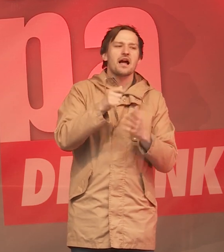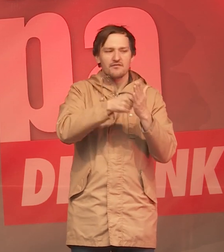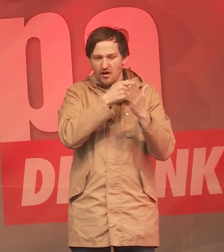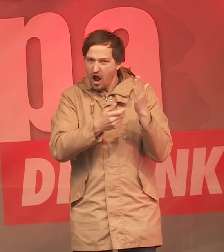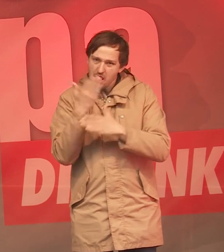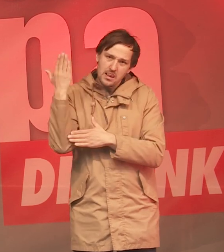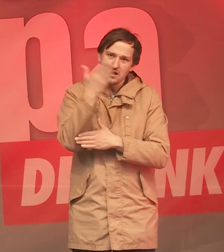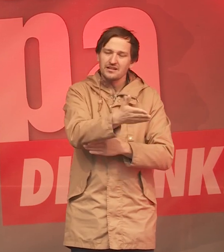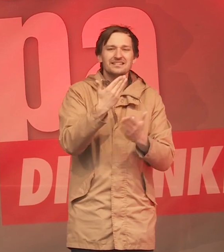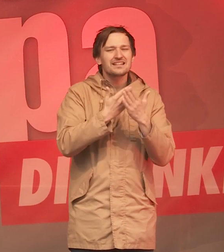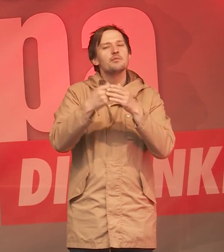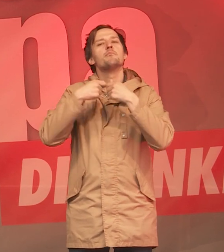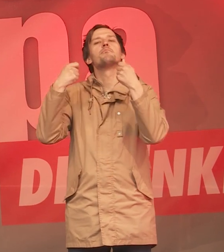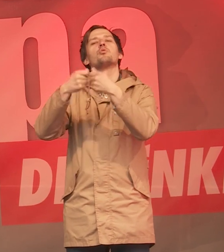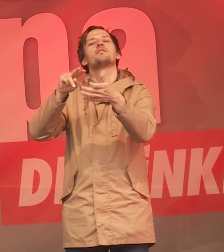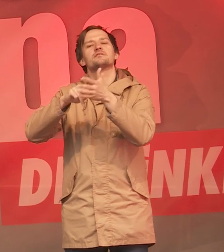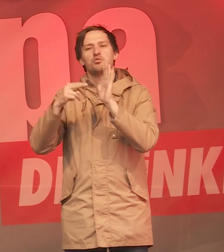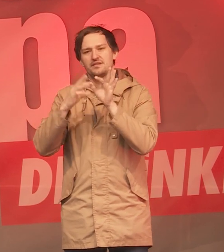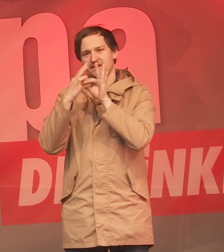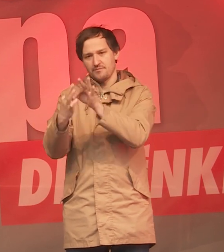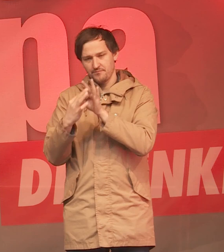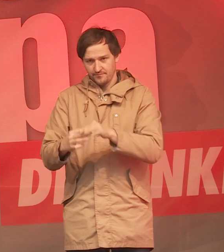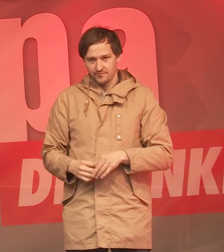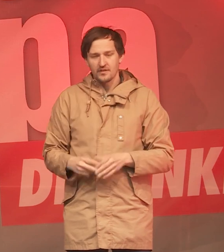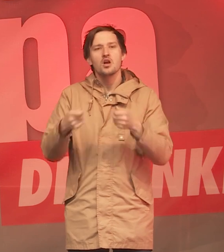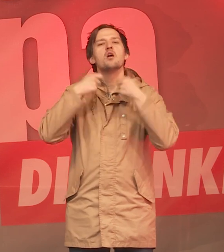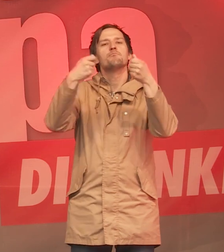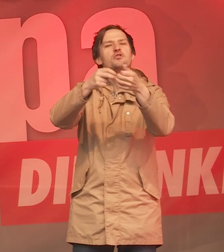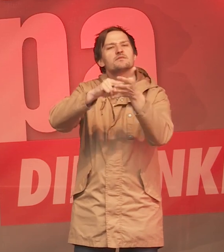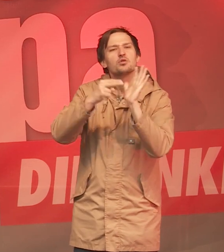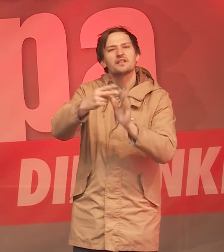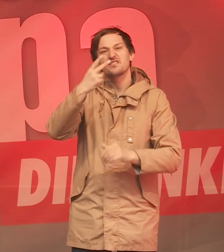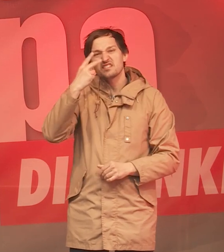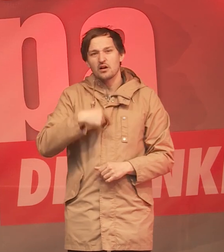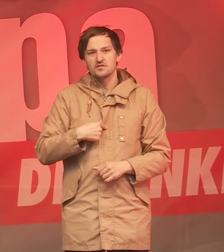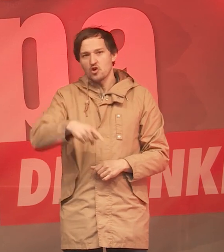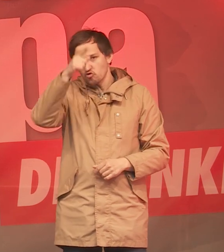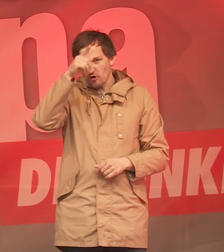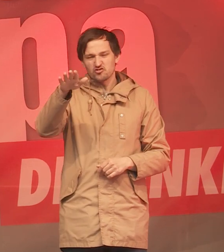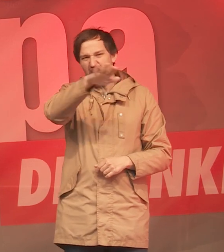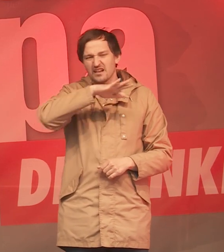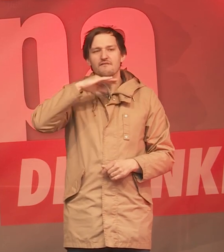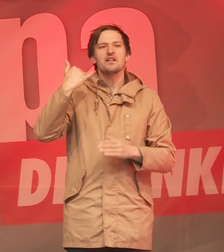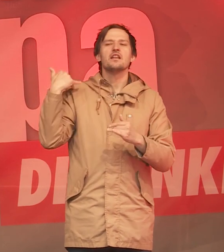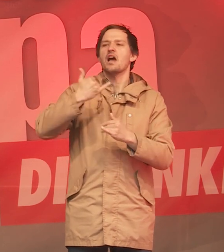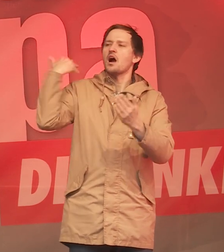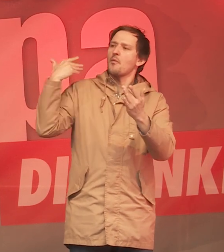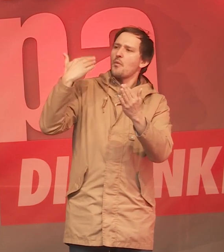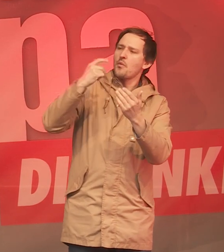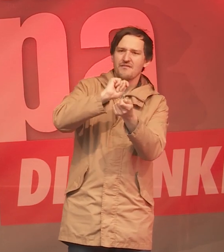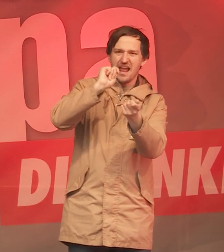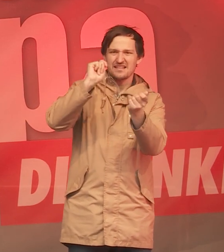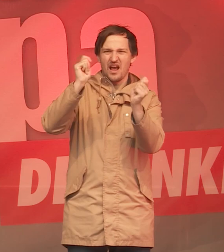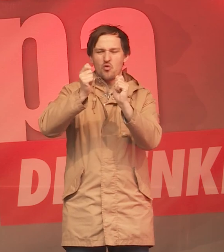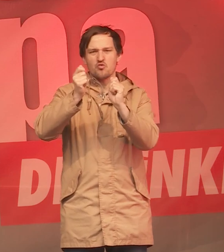deswegen auch zur Bundespolitik. Auch da ist es doch so. Unser Land hat sich seit Jahren verändert. Das Klima ist rauer,